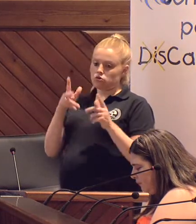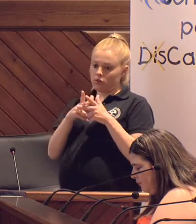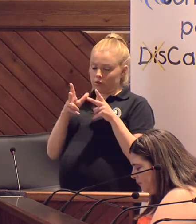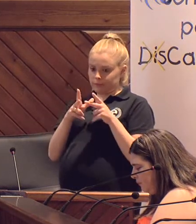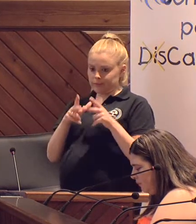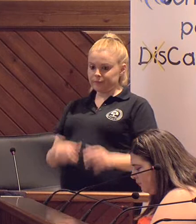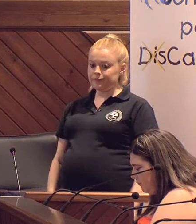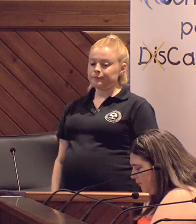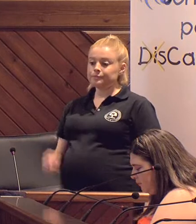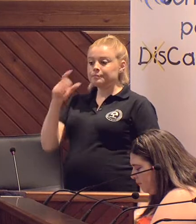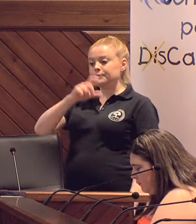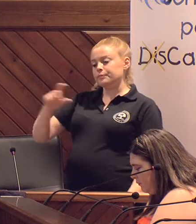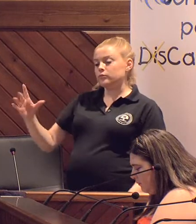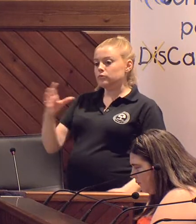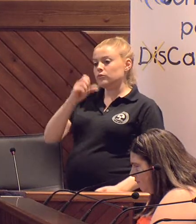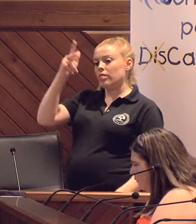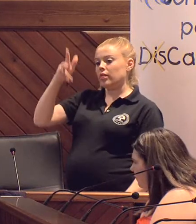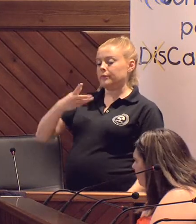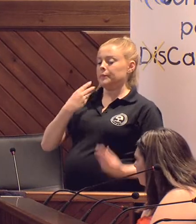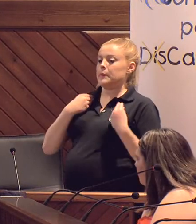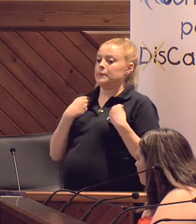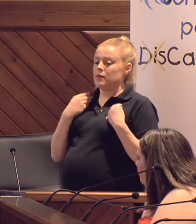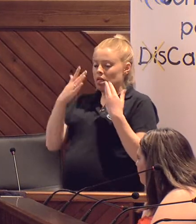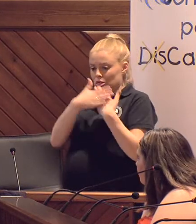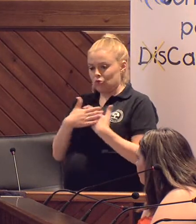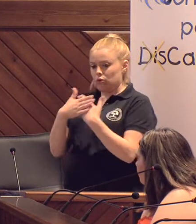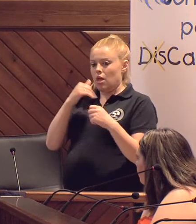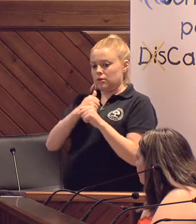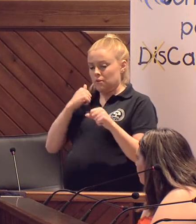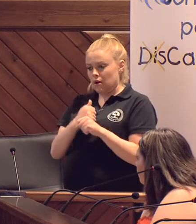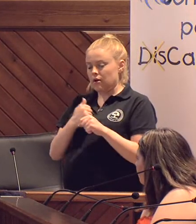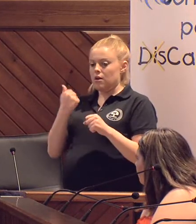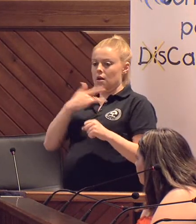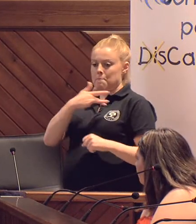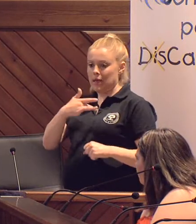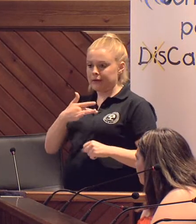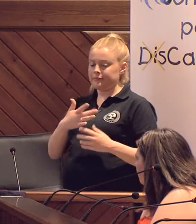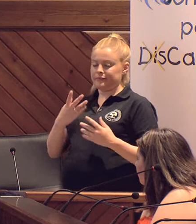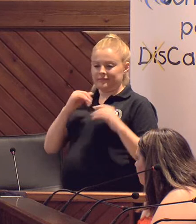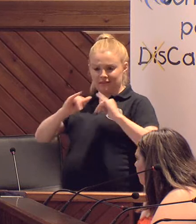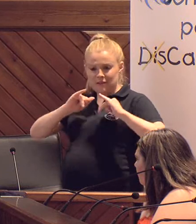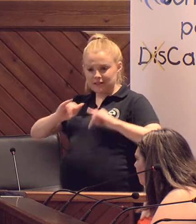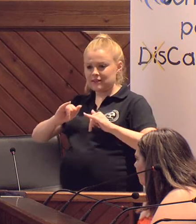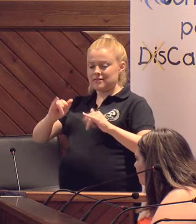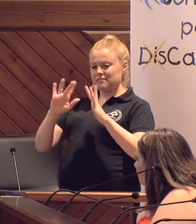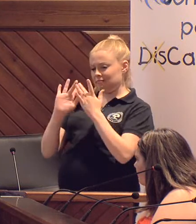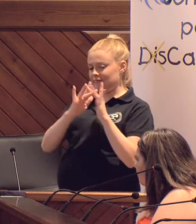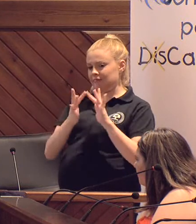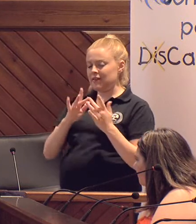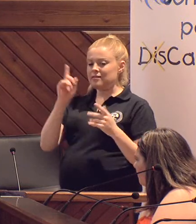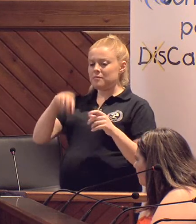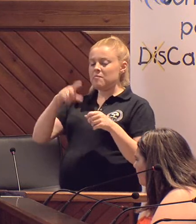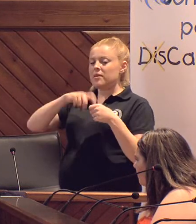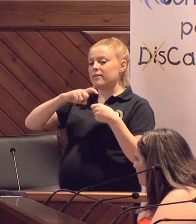Todas las personas tienen derecho a vivir, estudiar, trabajar, amar, divertirse, relacionarse y a